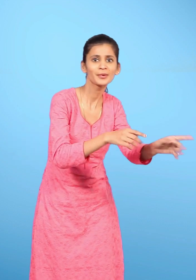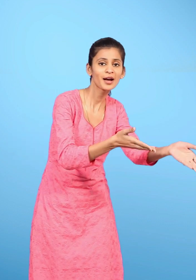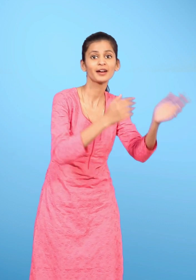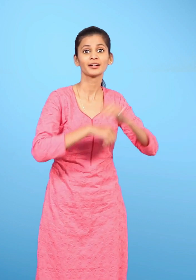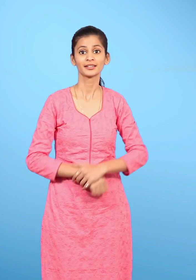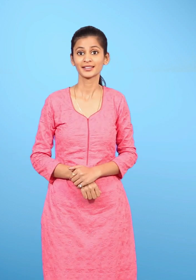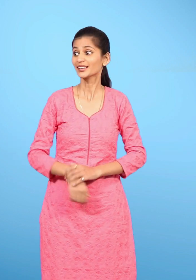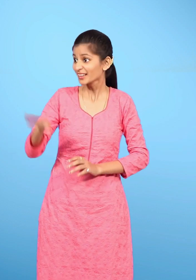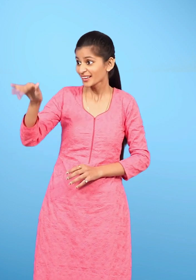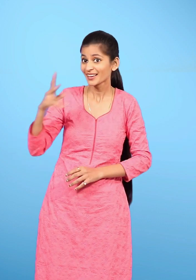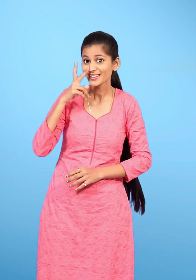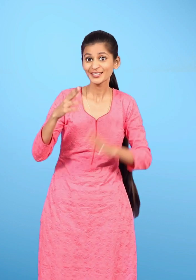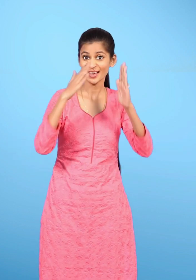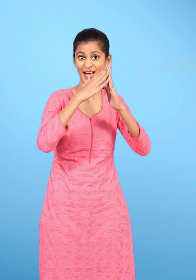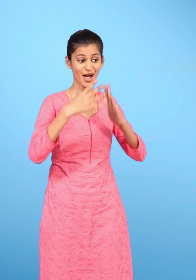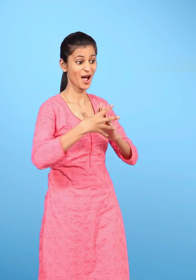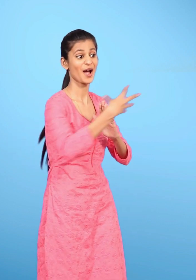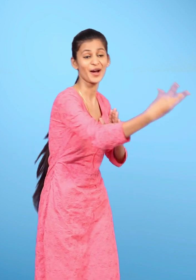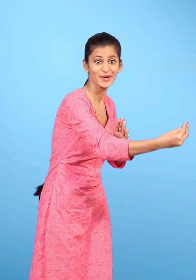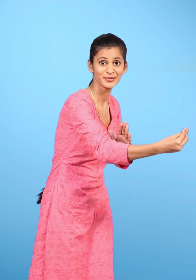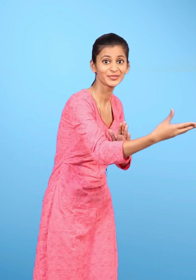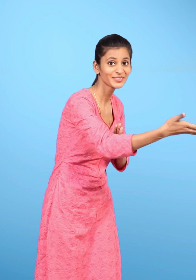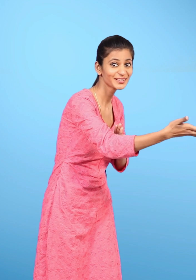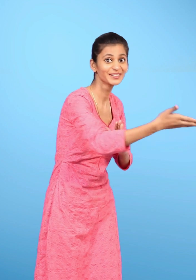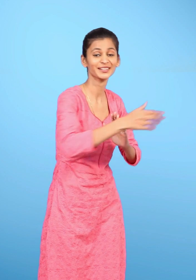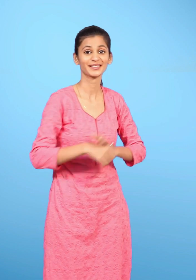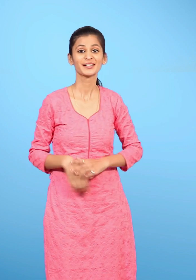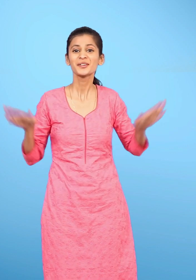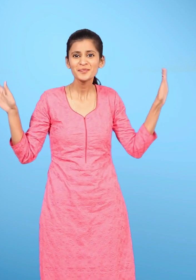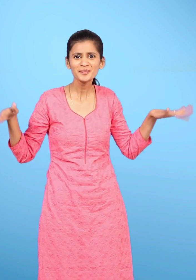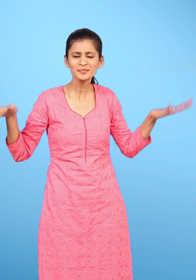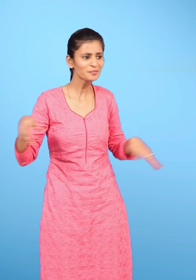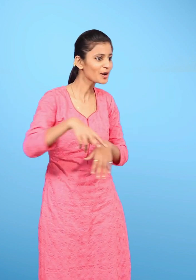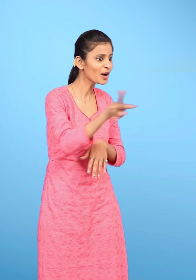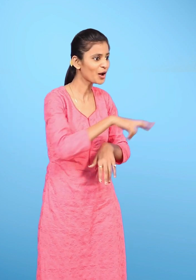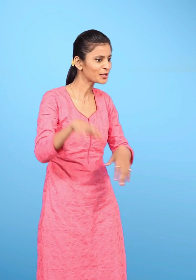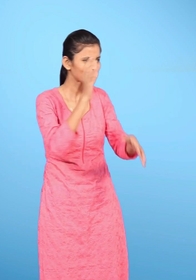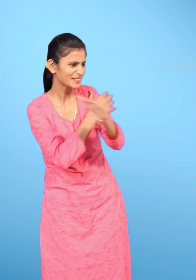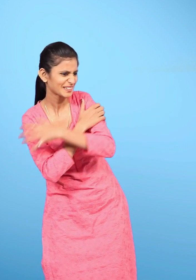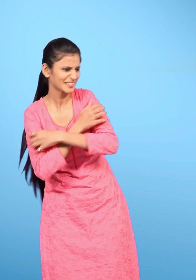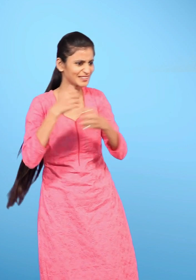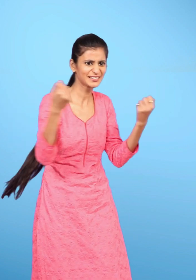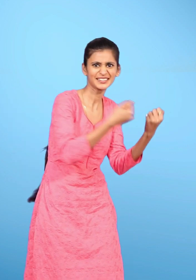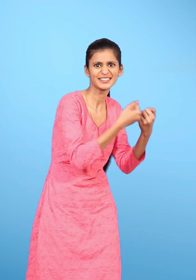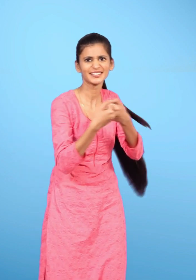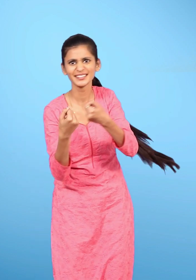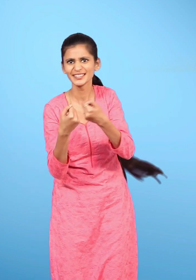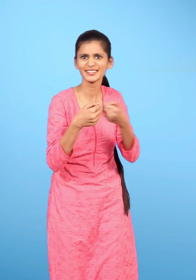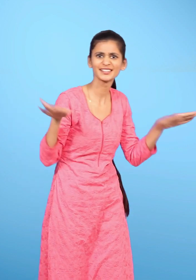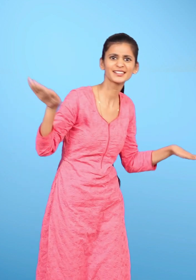और उधर आंगन में देखो पंच्छी कैसे जपट रहे हैं